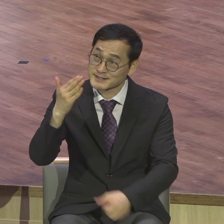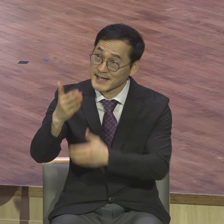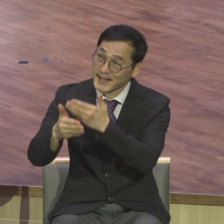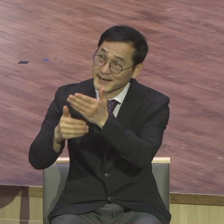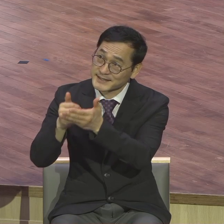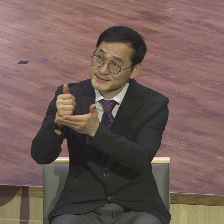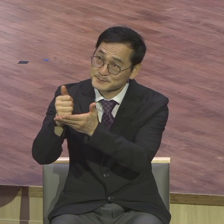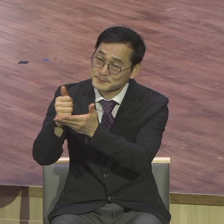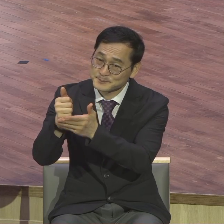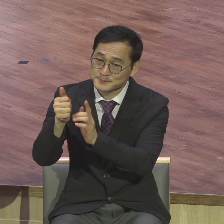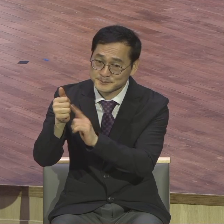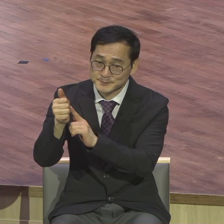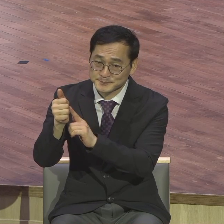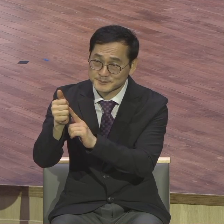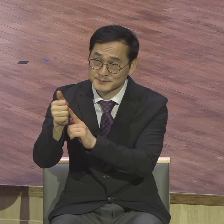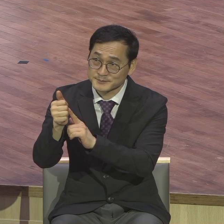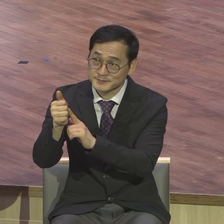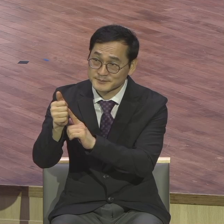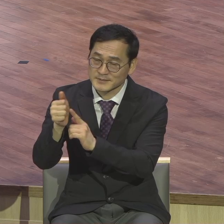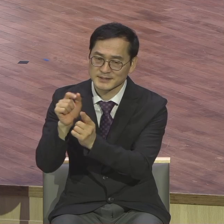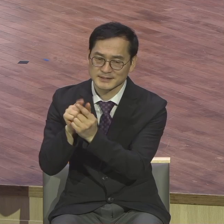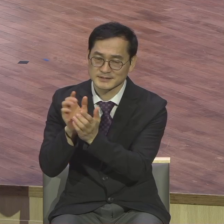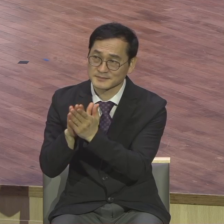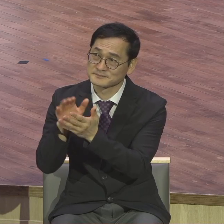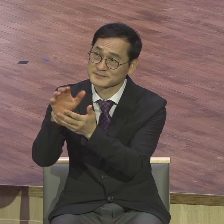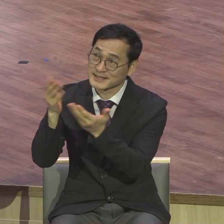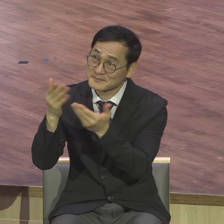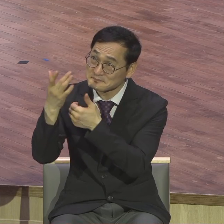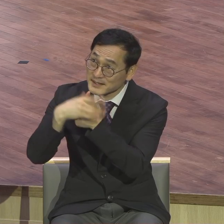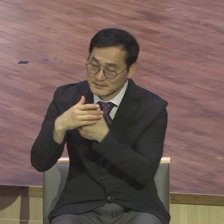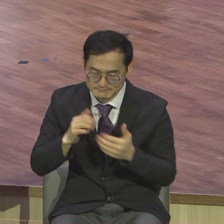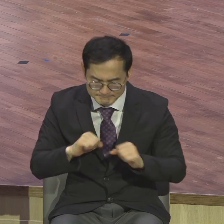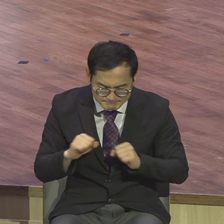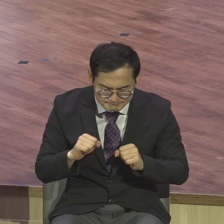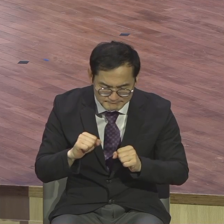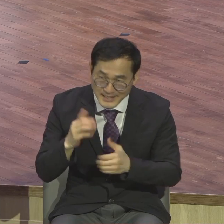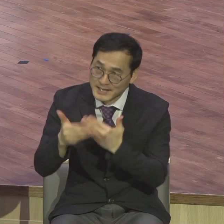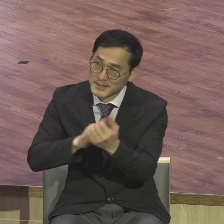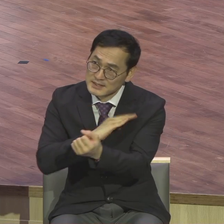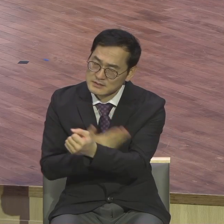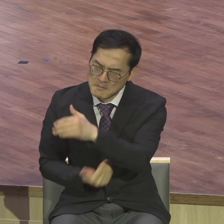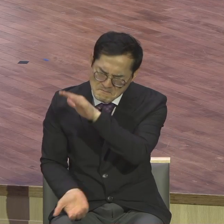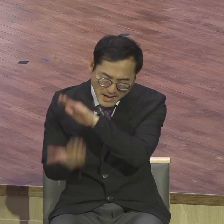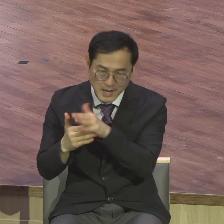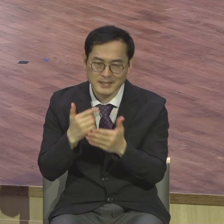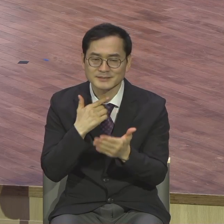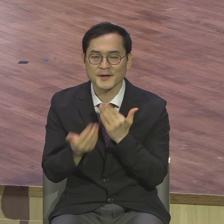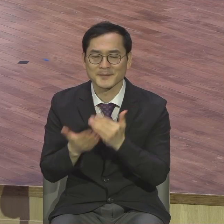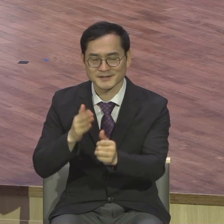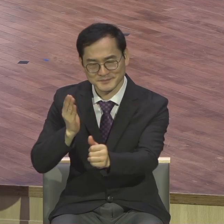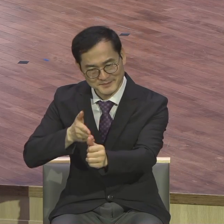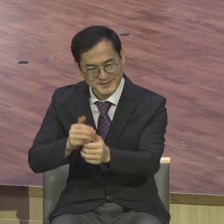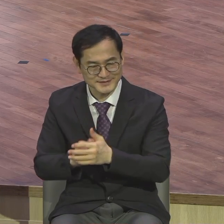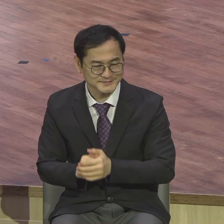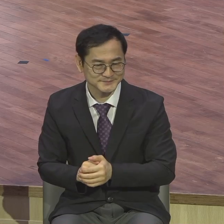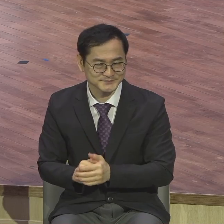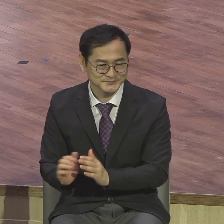증거의 거를 지음으로 축복합니다 두 번째로 복음에 유익한 삶입니다 19절입니다 오랜